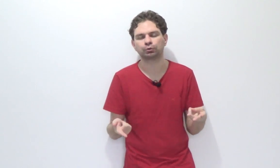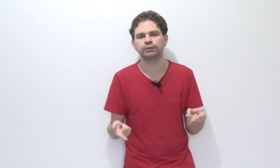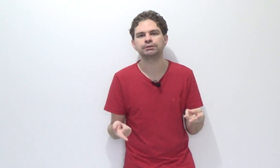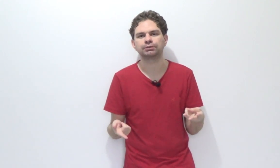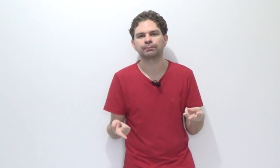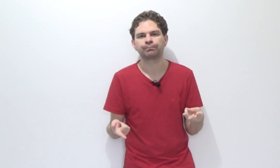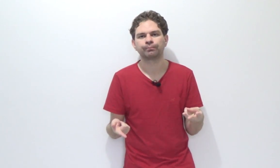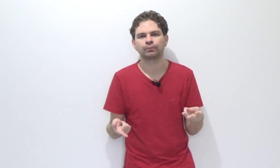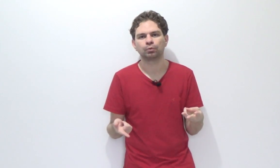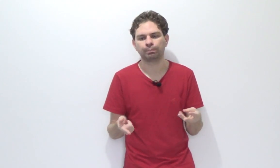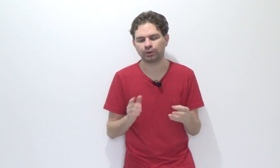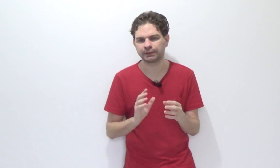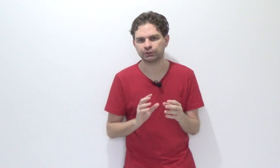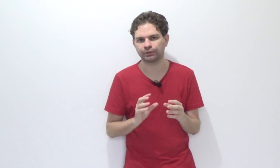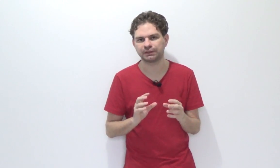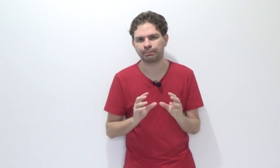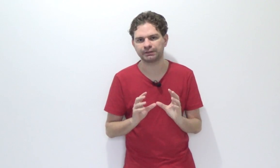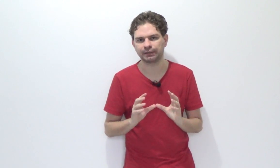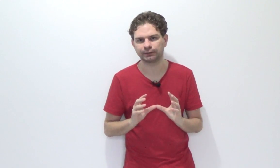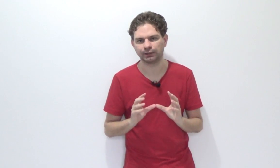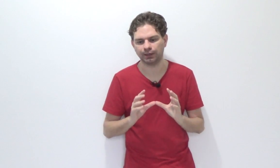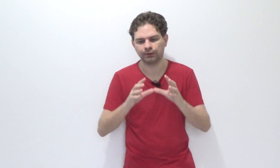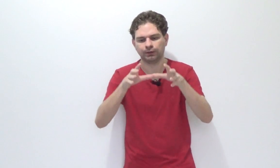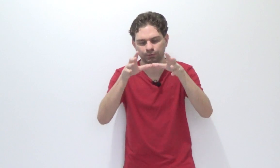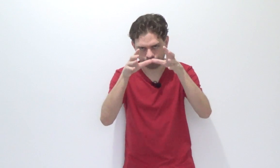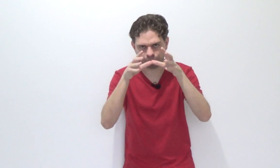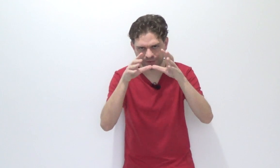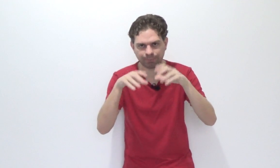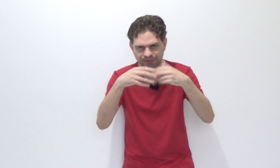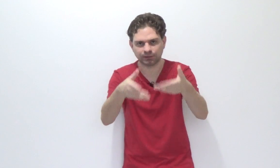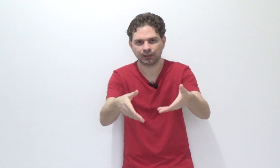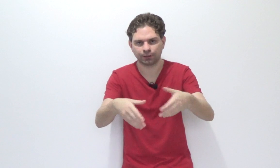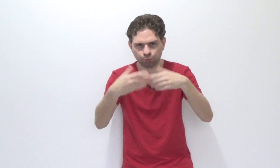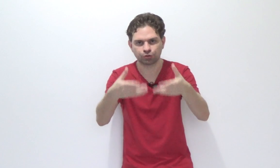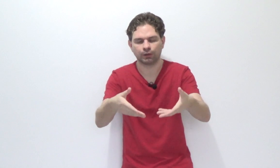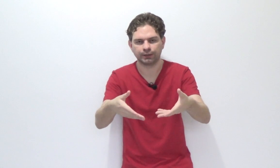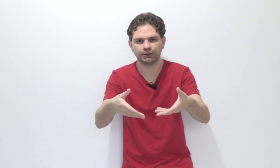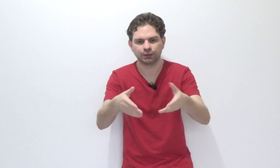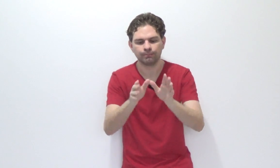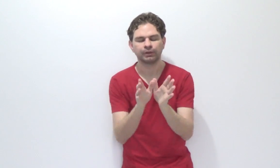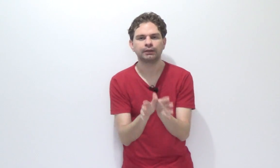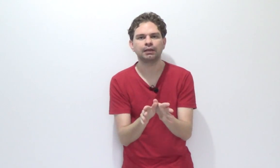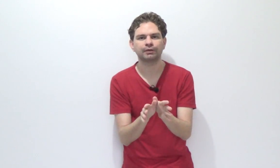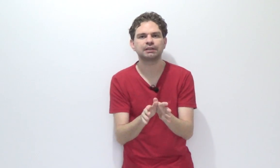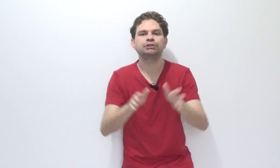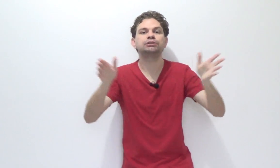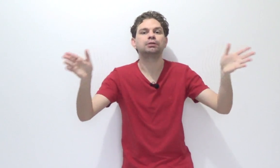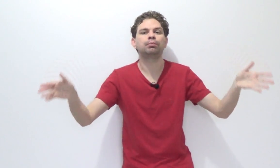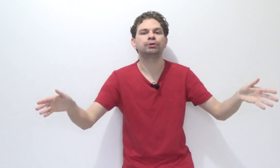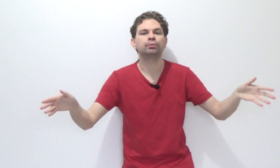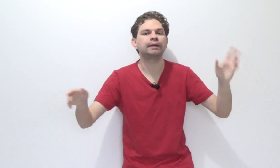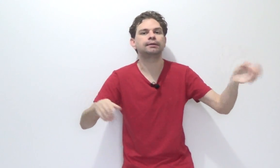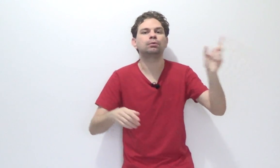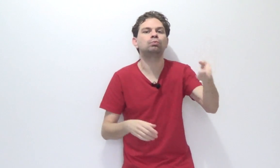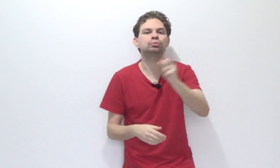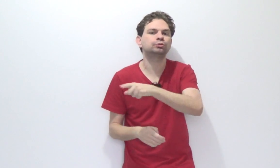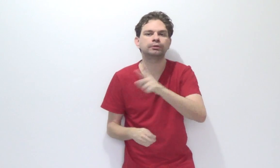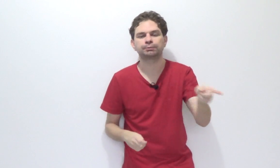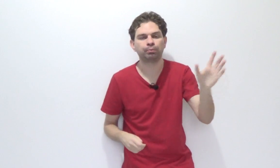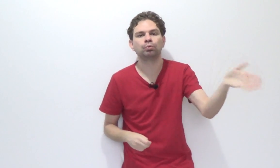juízes, o processo você apresenta, né? Você apresenta lá a denúncia ou a queixa e ele vai ser distribuído entre um dos juízes, por